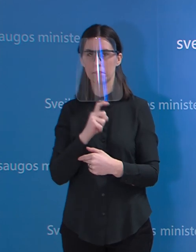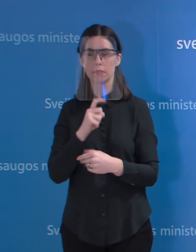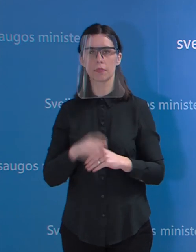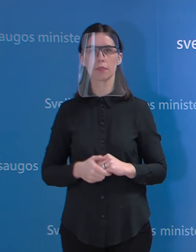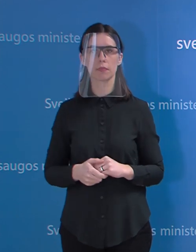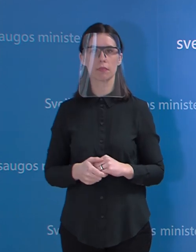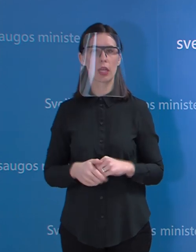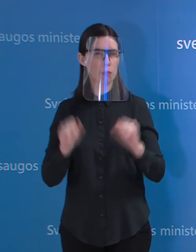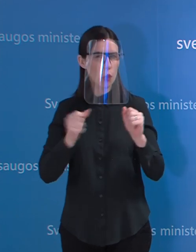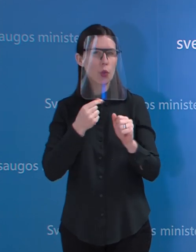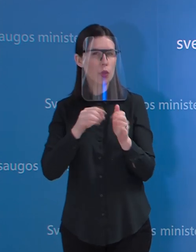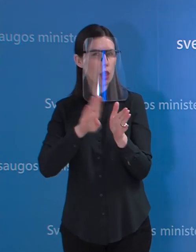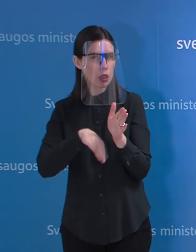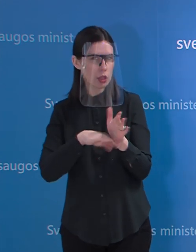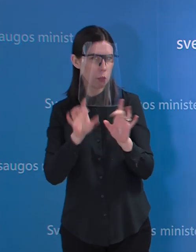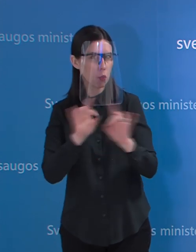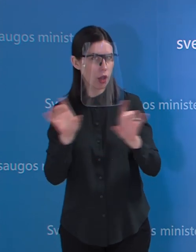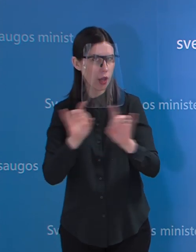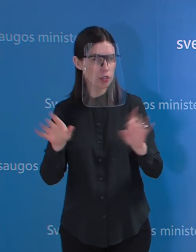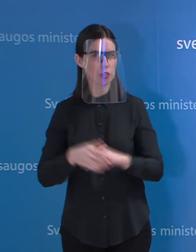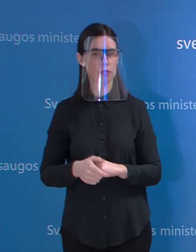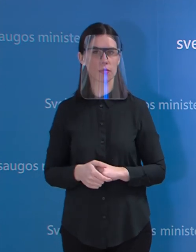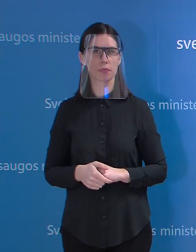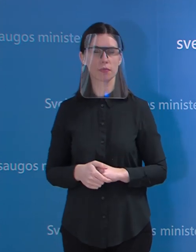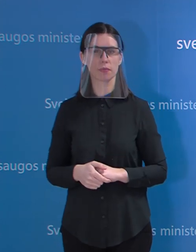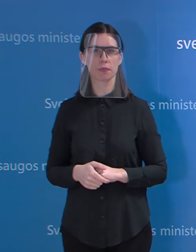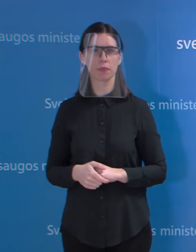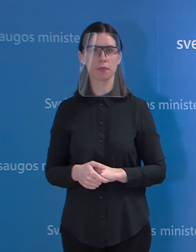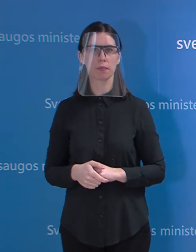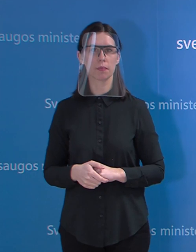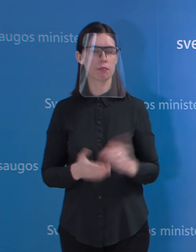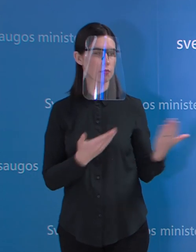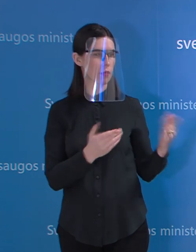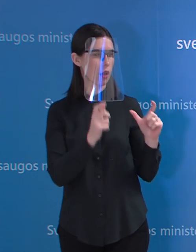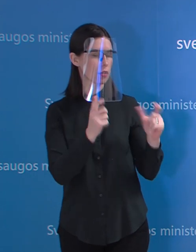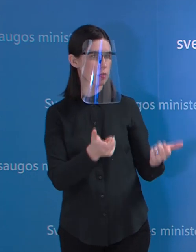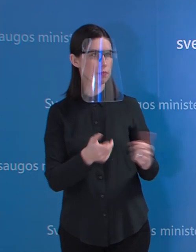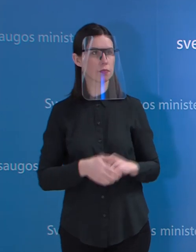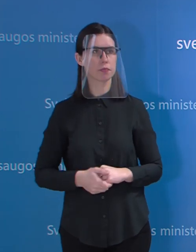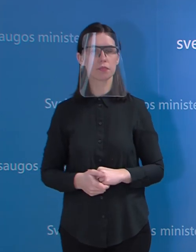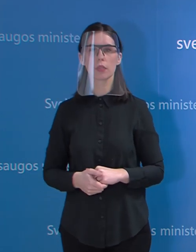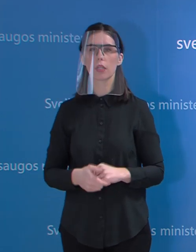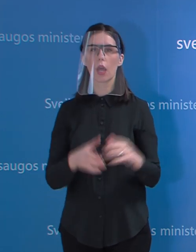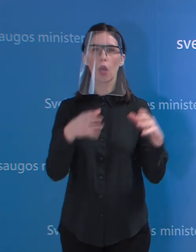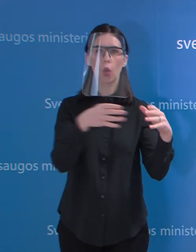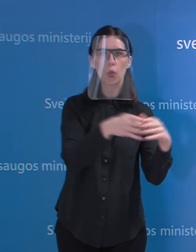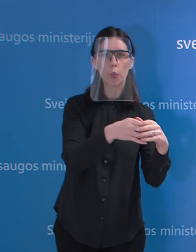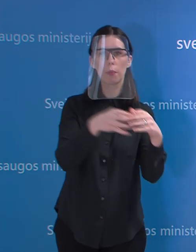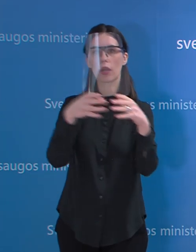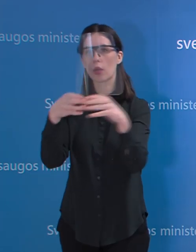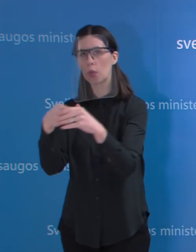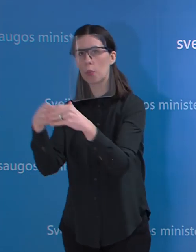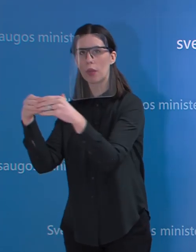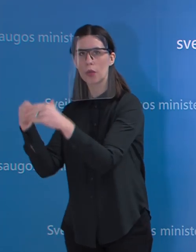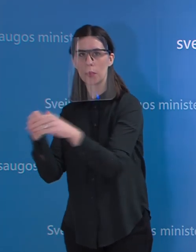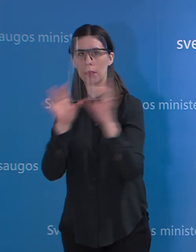paprasčiau paaiškinti. Aš paminėjau kelias rizikos grupės. Tai galiu dar kartą